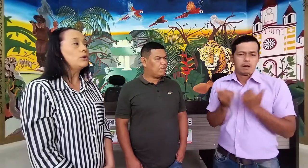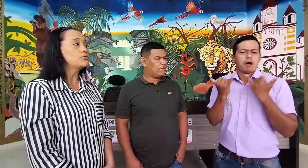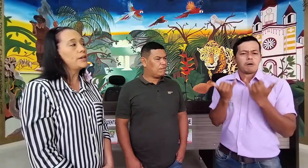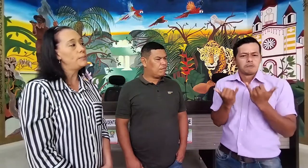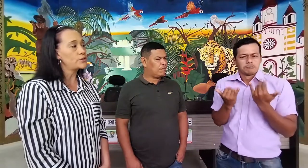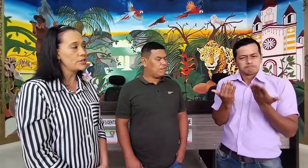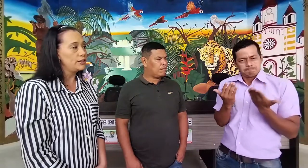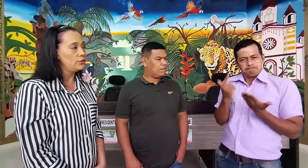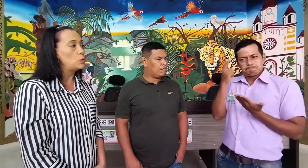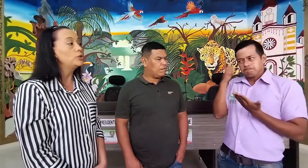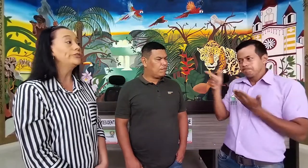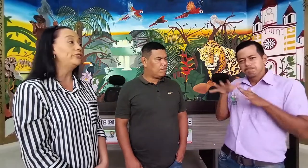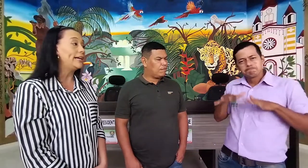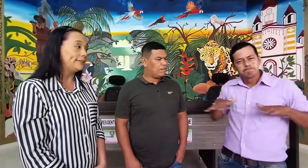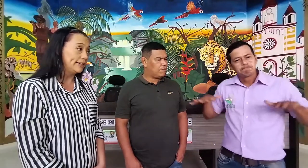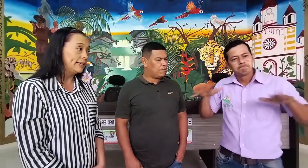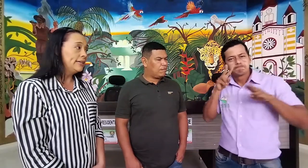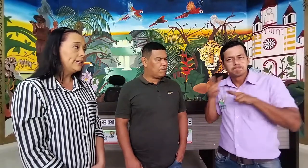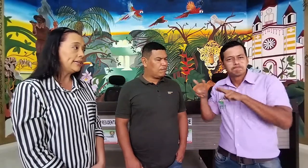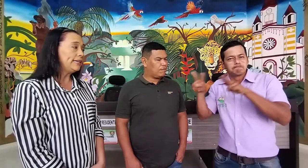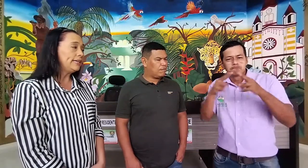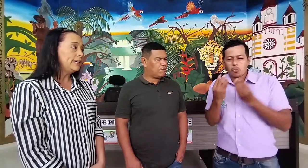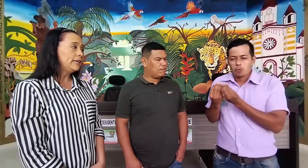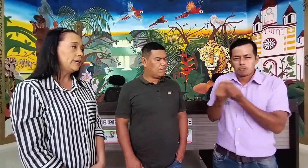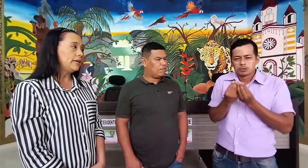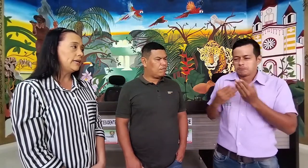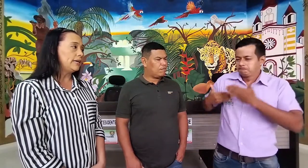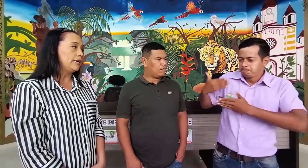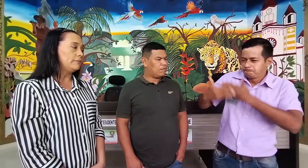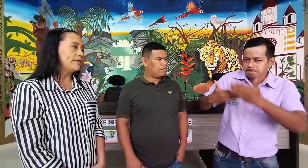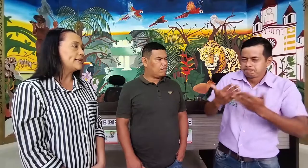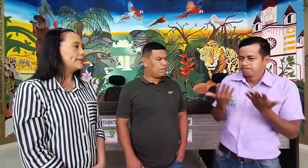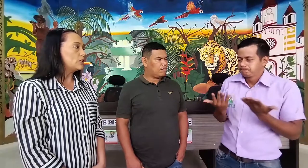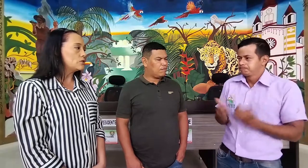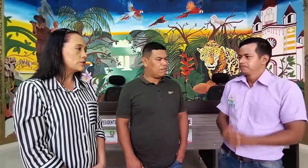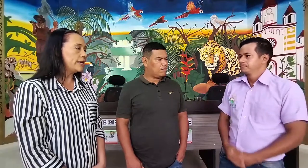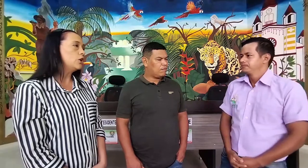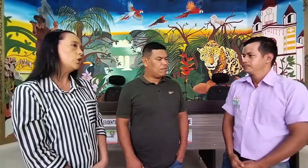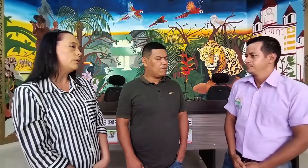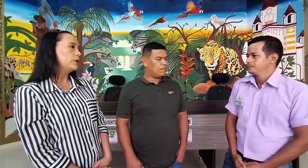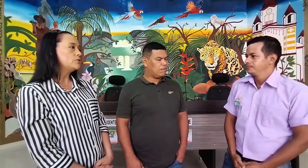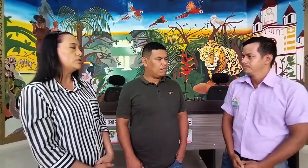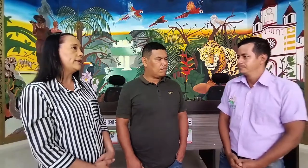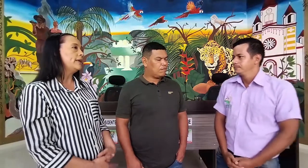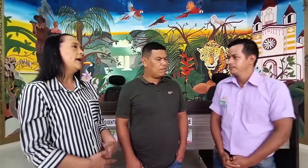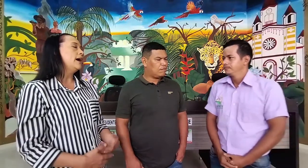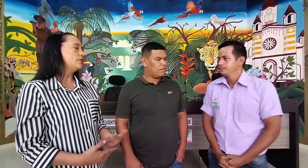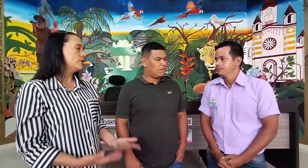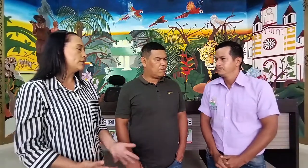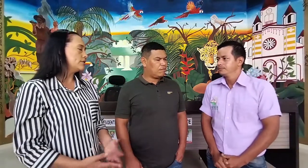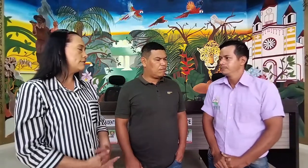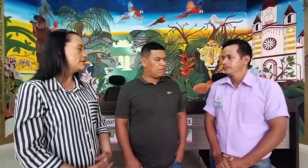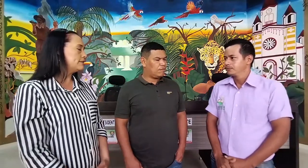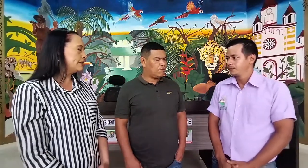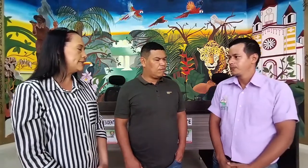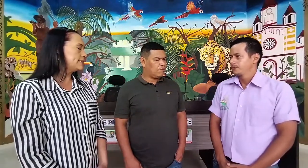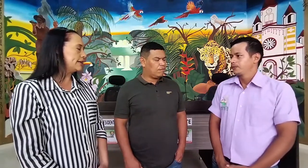100%, nos falta. Y mediante el consejo, ¿cómo con usted ayudarnos a visibilizar